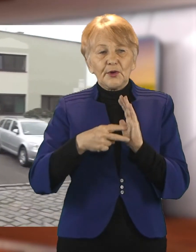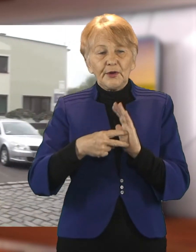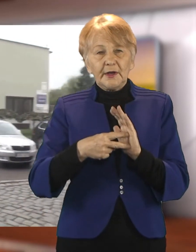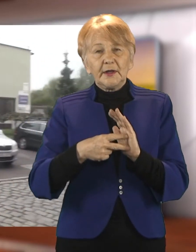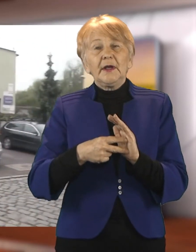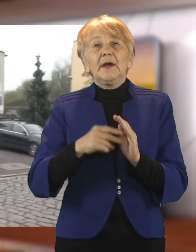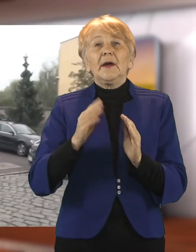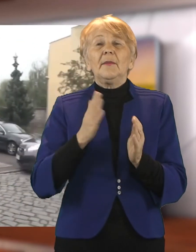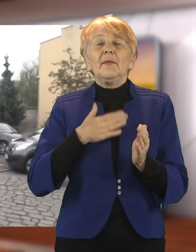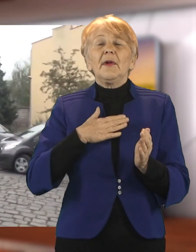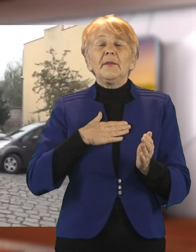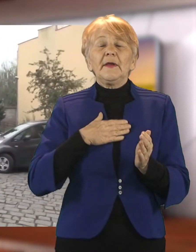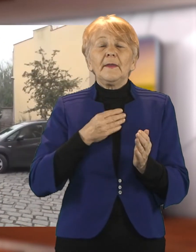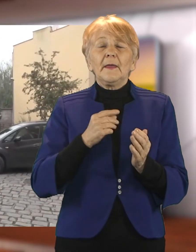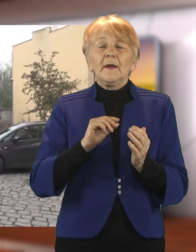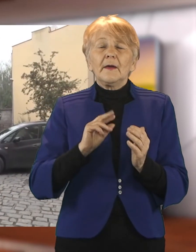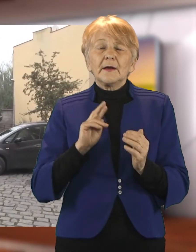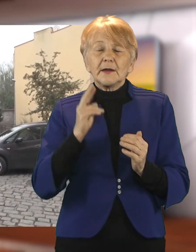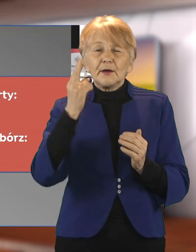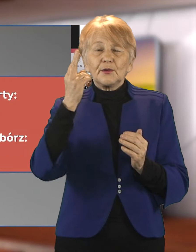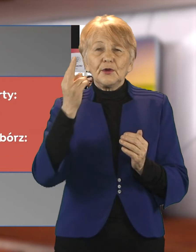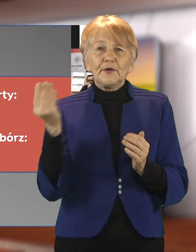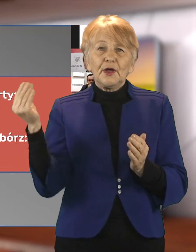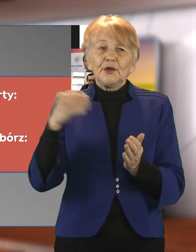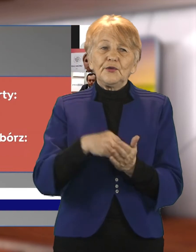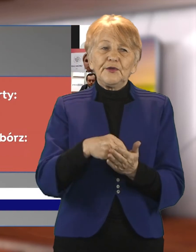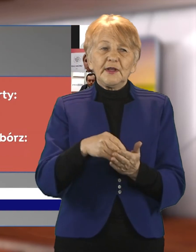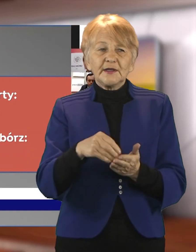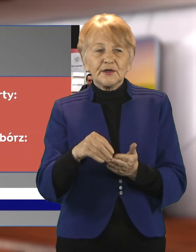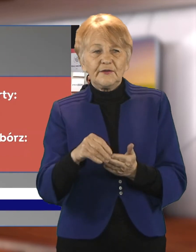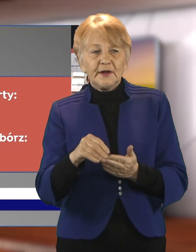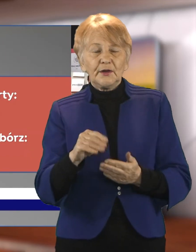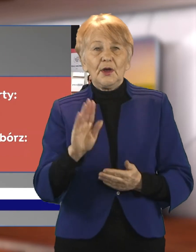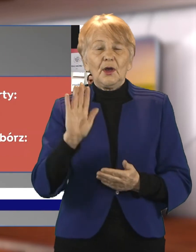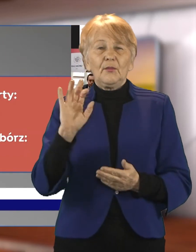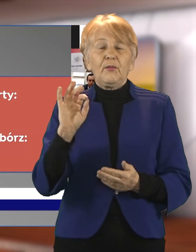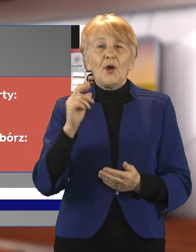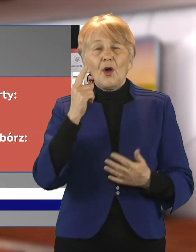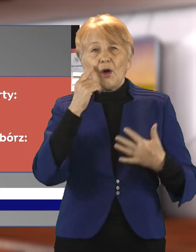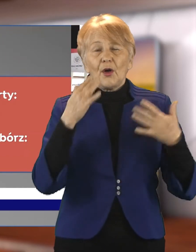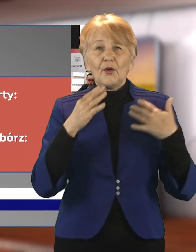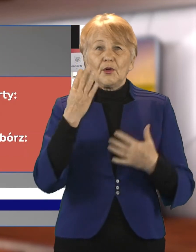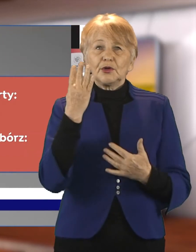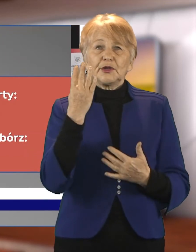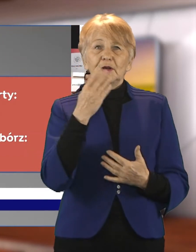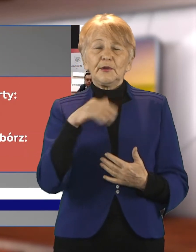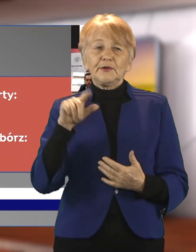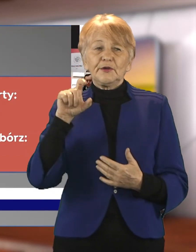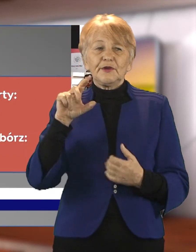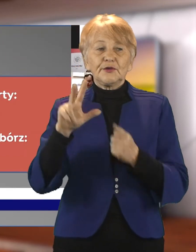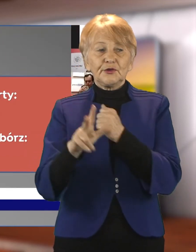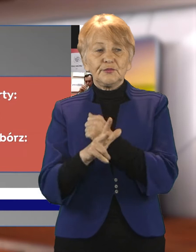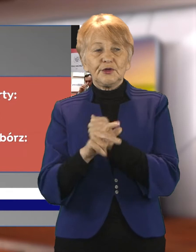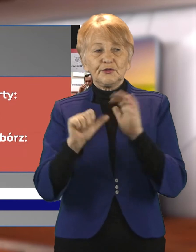pozyskał rekordowe dofinansowanie z programu Maluch+. Wartość oferty 4 miliony 286 tysięcy,